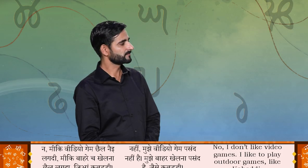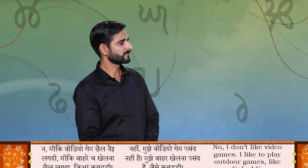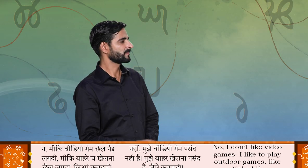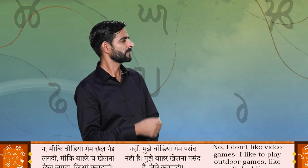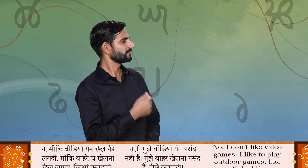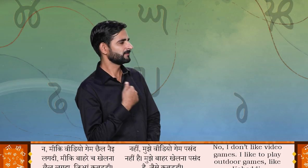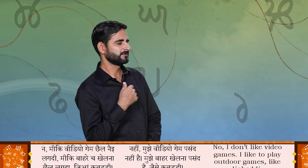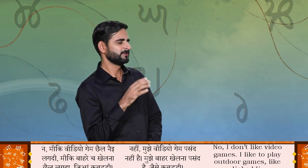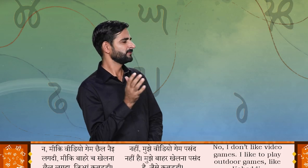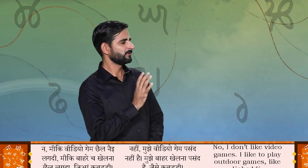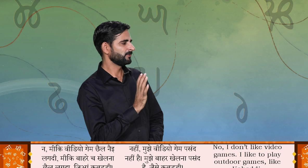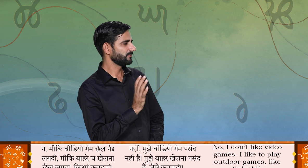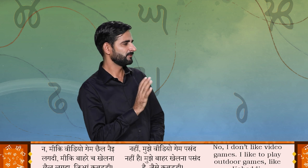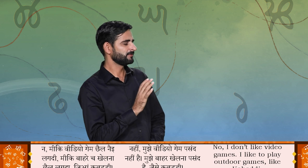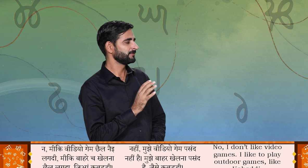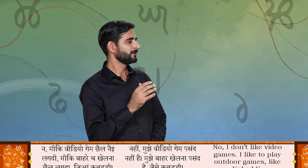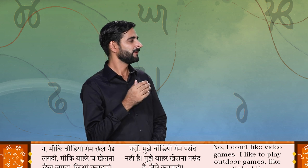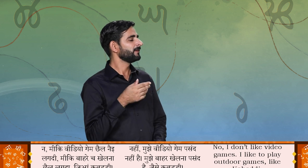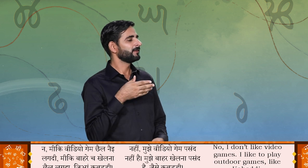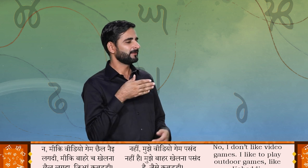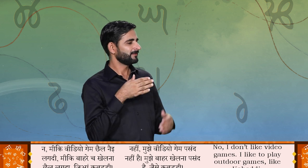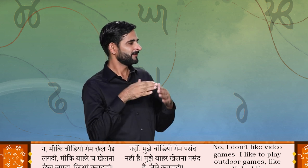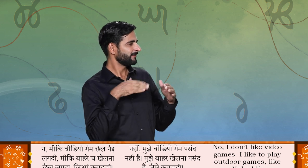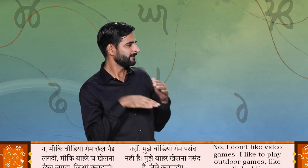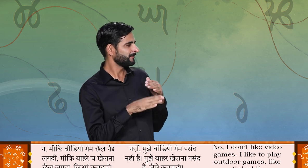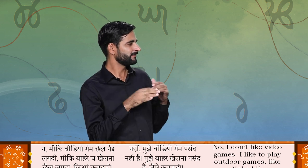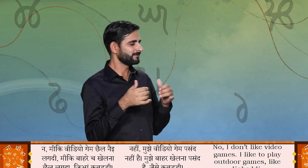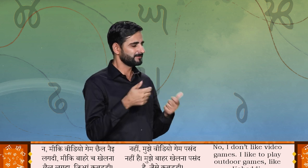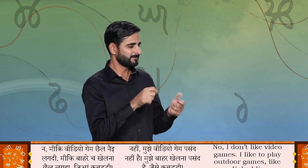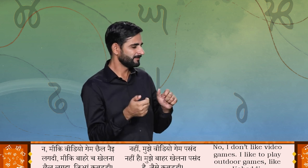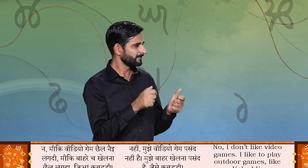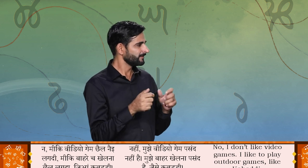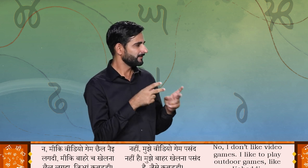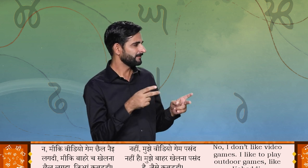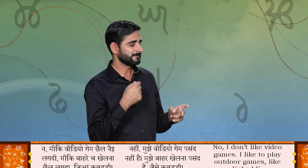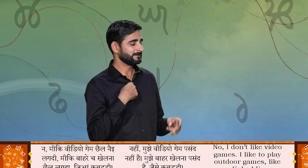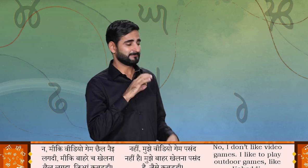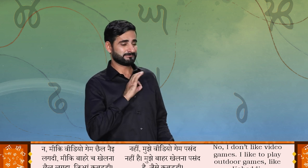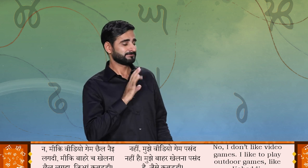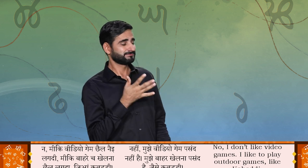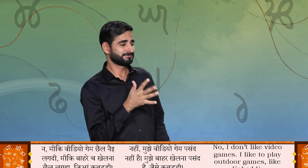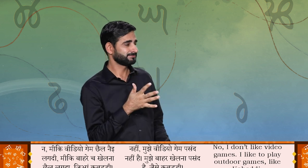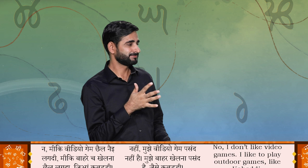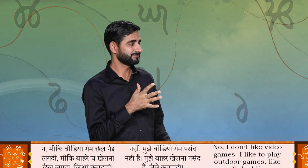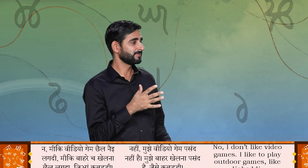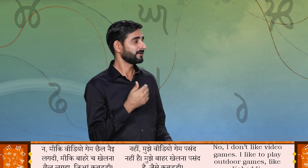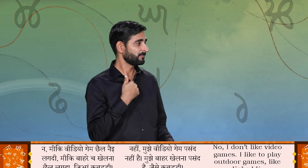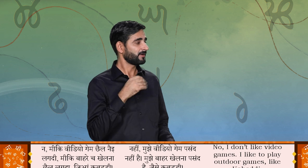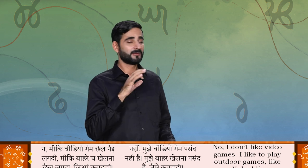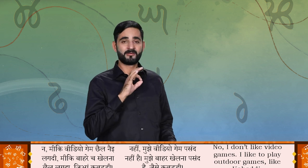ना मिकी वीडियो गेम शैल नहीं लग दि मिकी बारेच खेलना शैल लग दा जियां कवड़ी